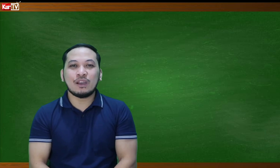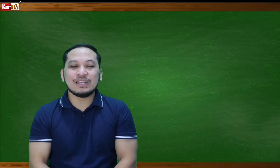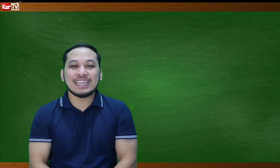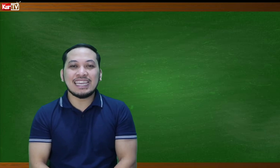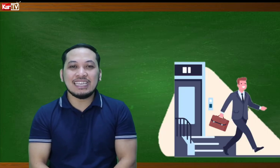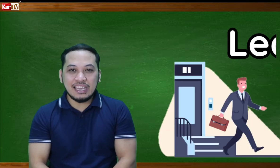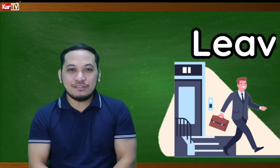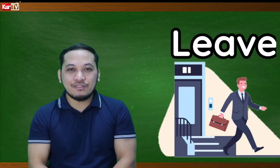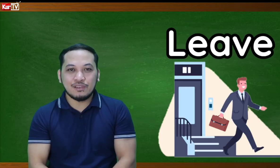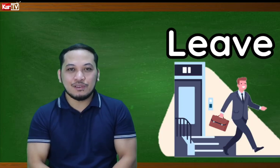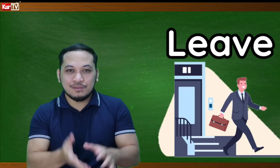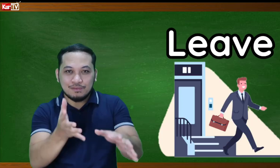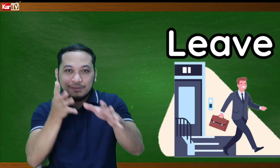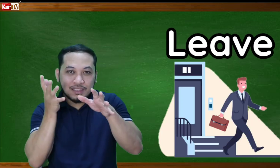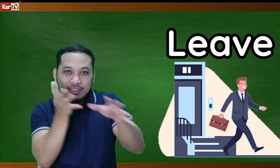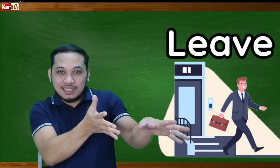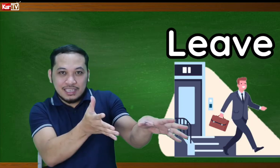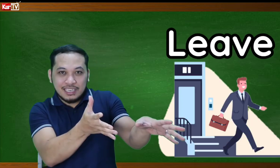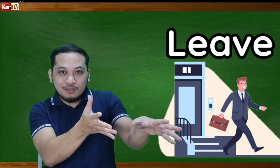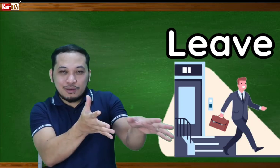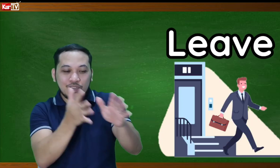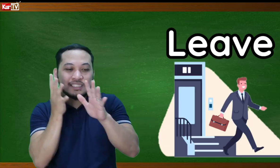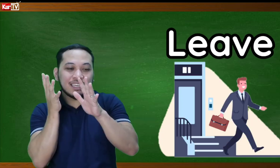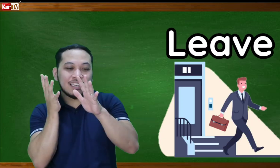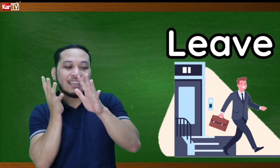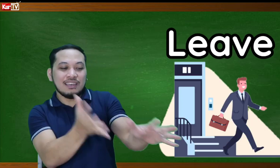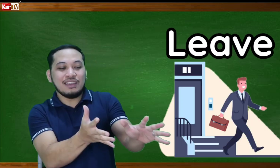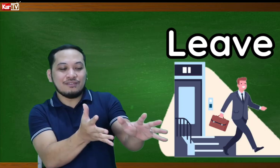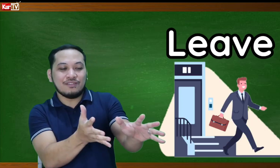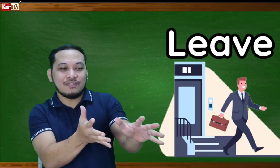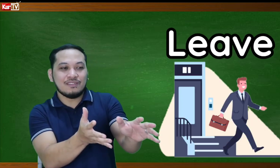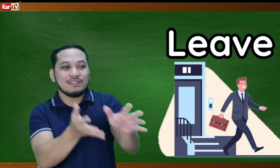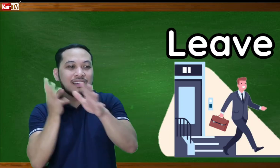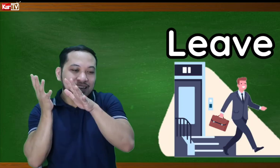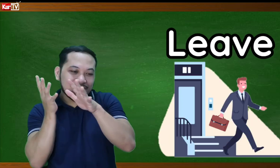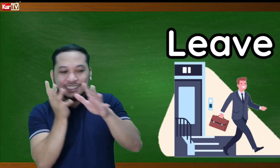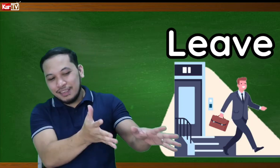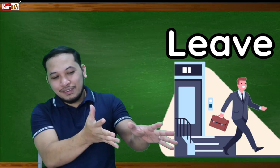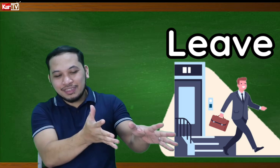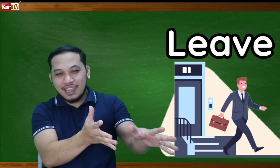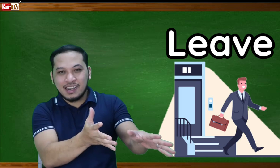how we sign leave. Iwan mo yun dyan. Leave. Just leave it there.